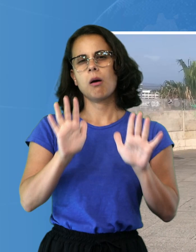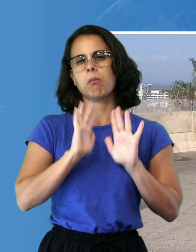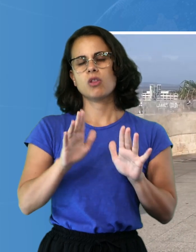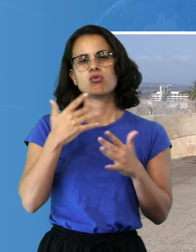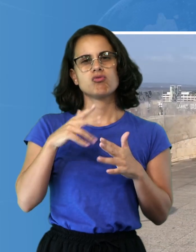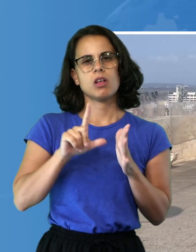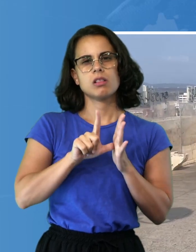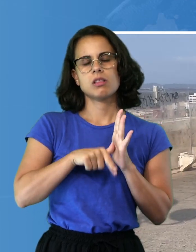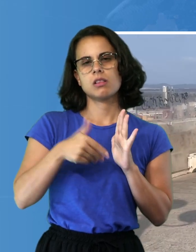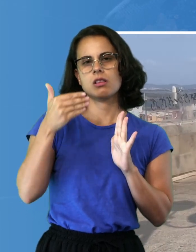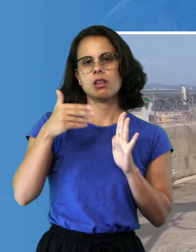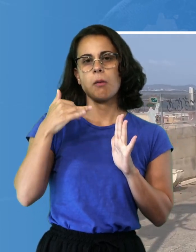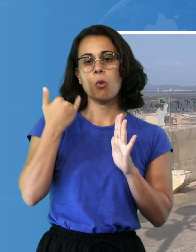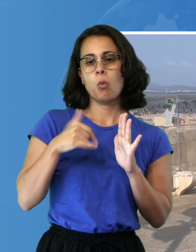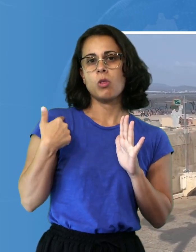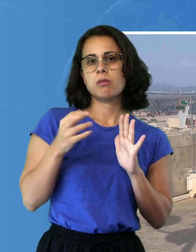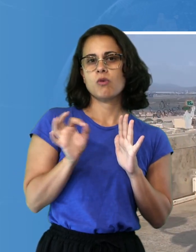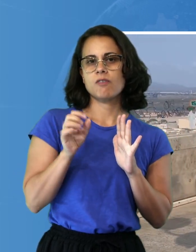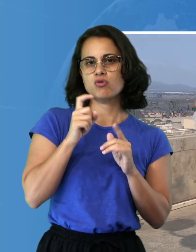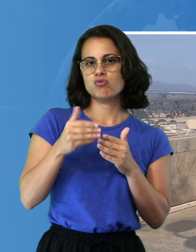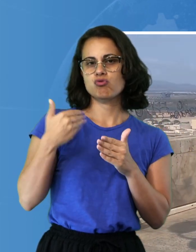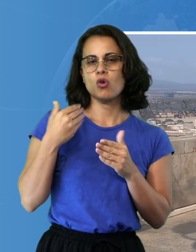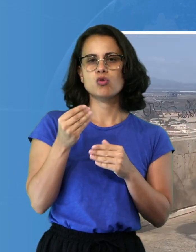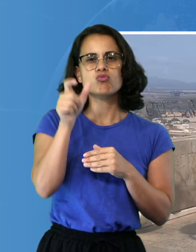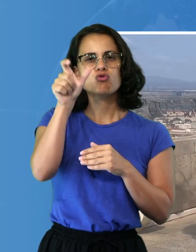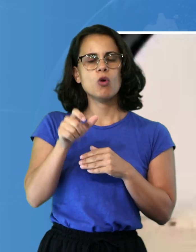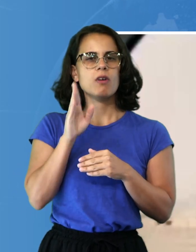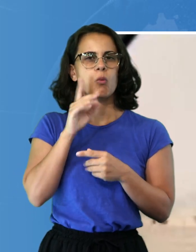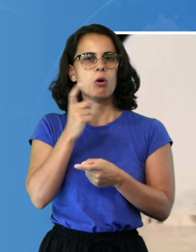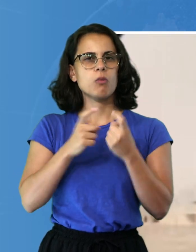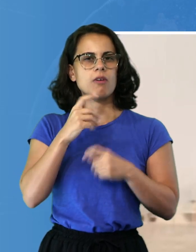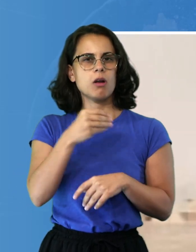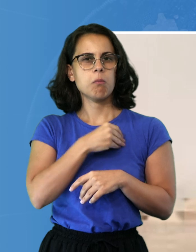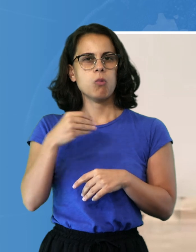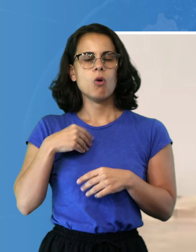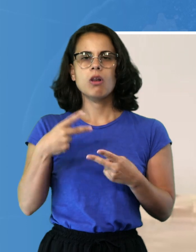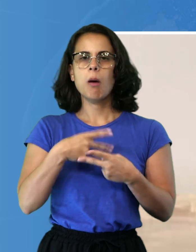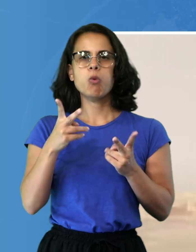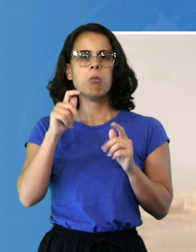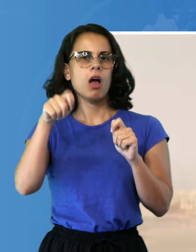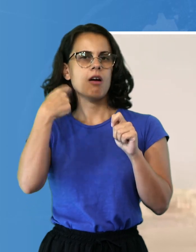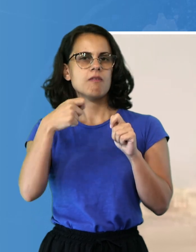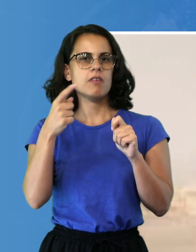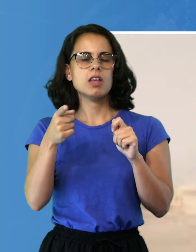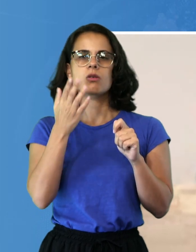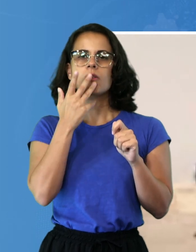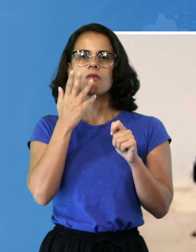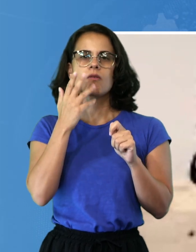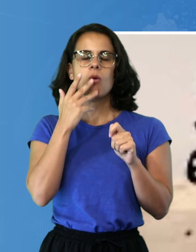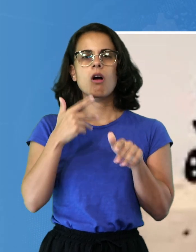risale a qualche giorno fa, quando un giovane turista polacco ha pubblicato sui social un video che lo ritrae nel tentativo di fare qualche acrobazia con il suo